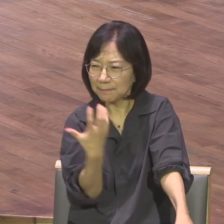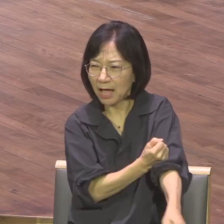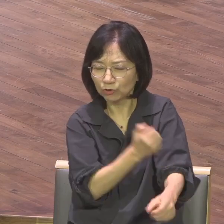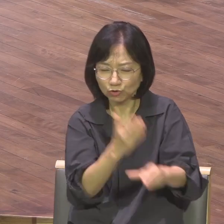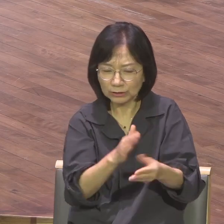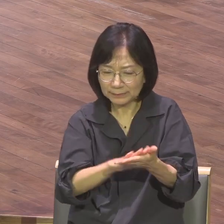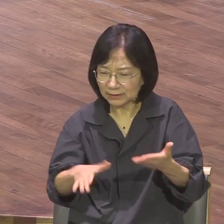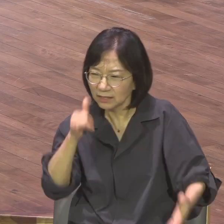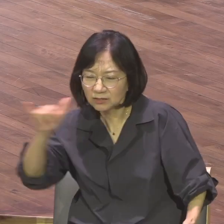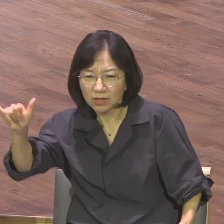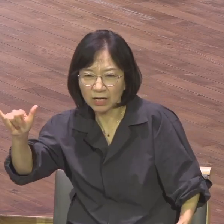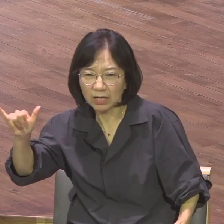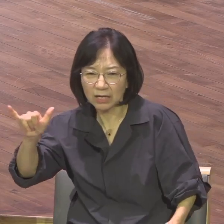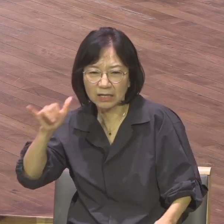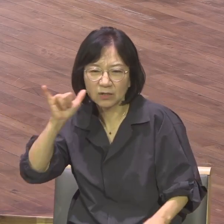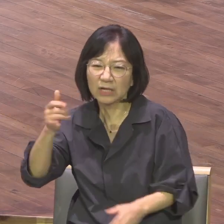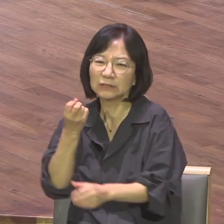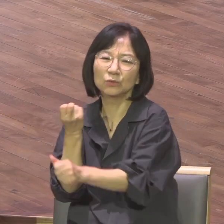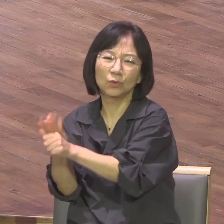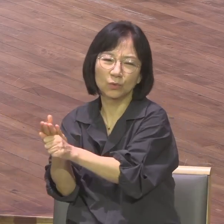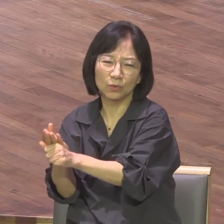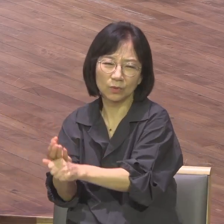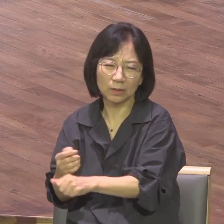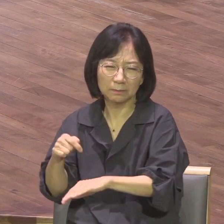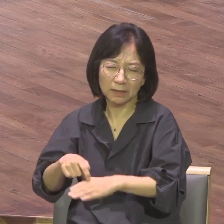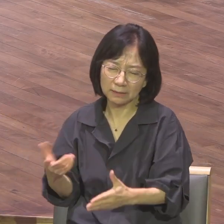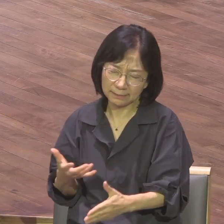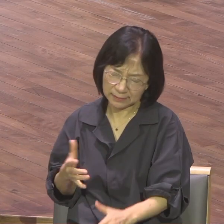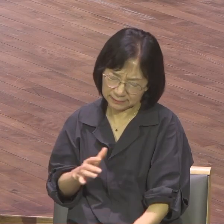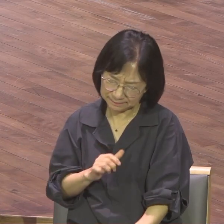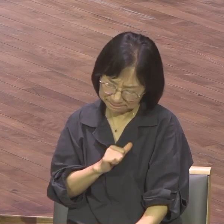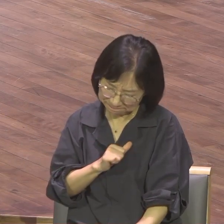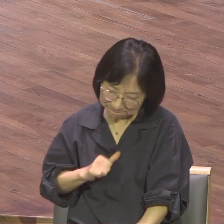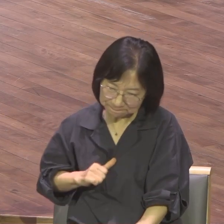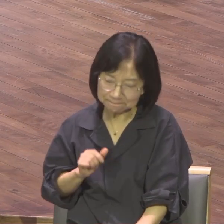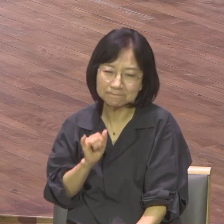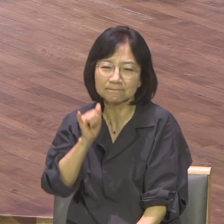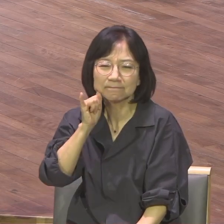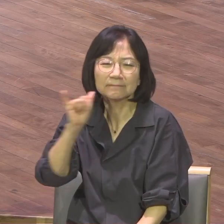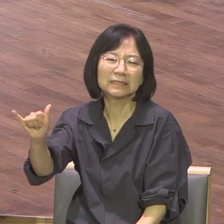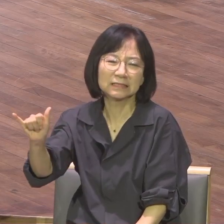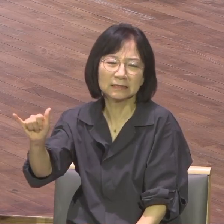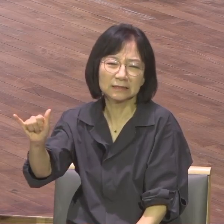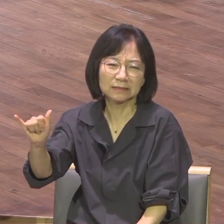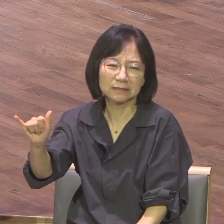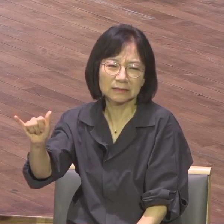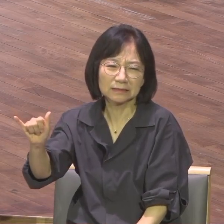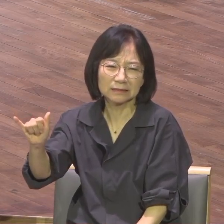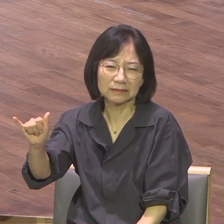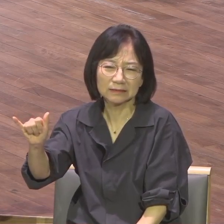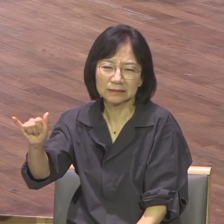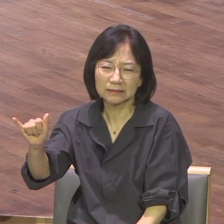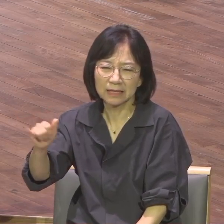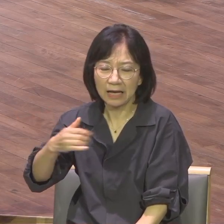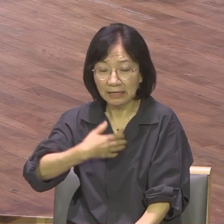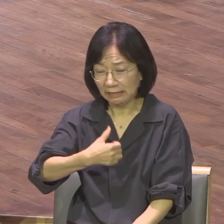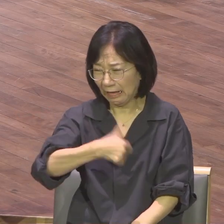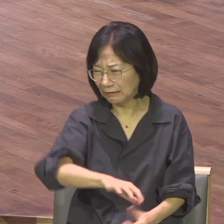신고합니다 그 마음이 어떻겠습니까? 가슴에서 피 눈물이 터지는 거죠 그래서 신고했어라도 어떻게든